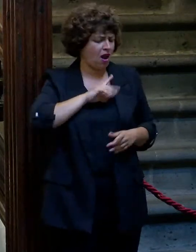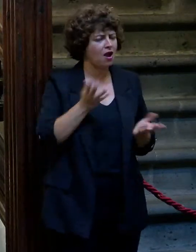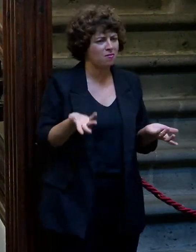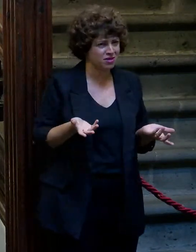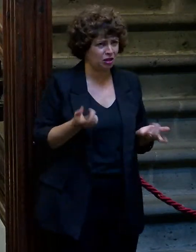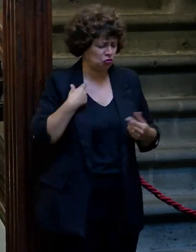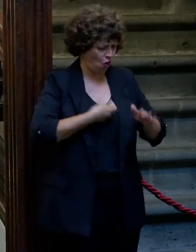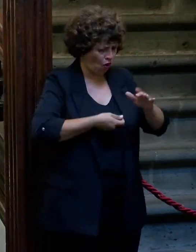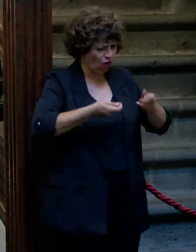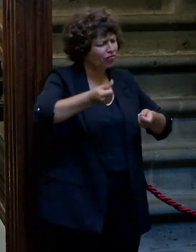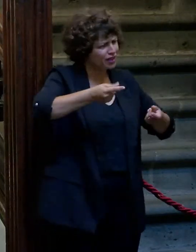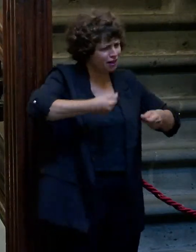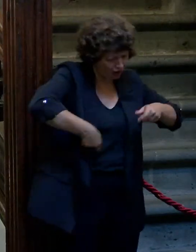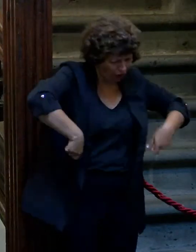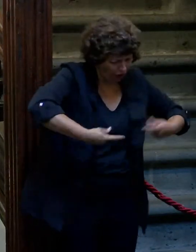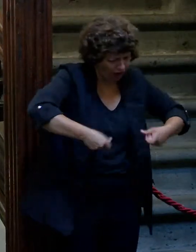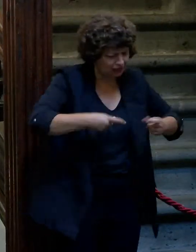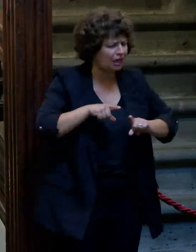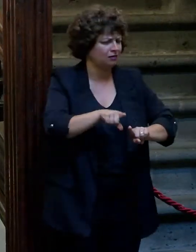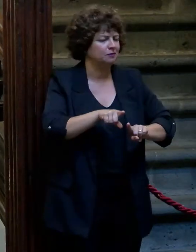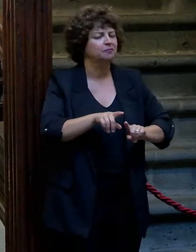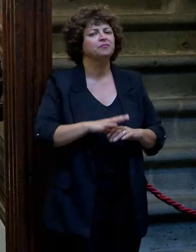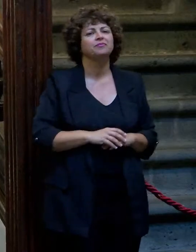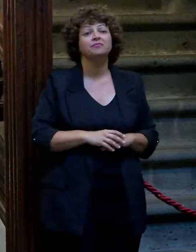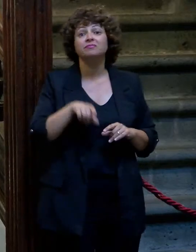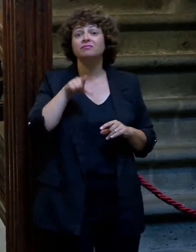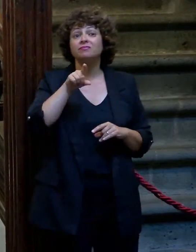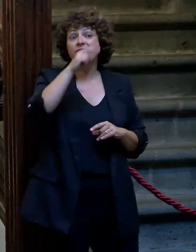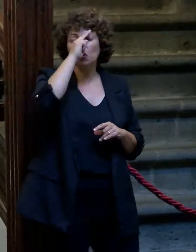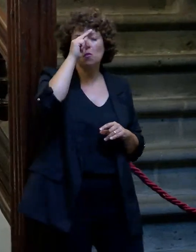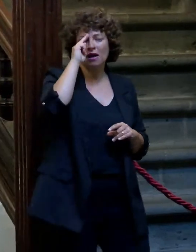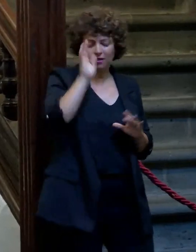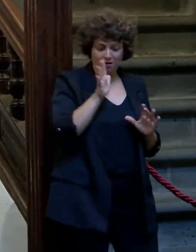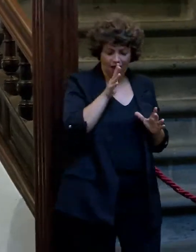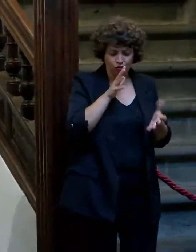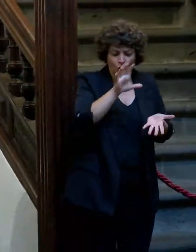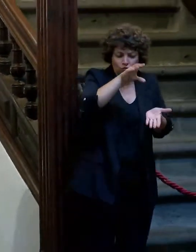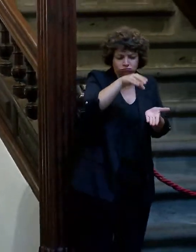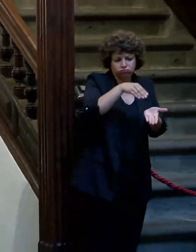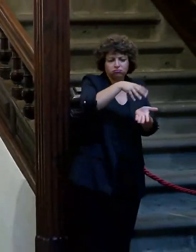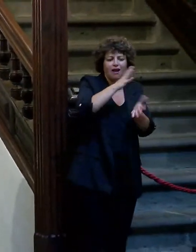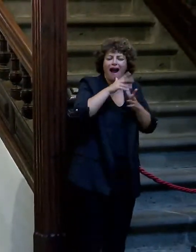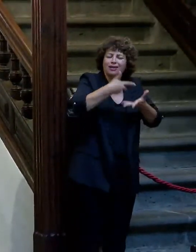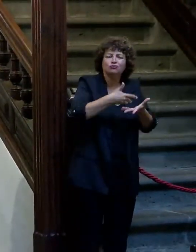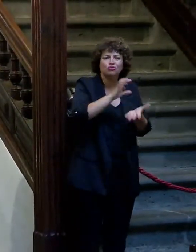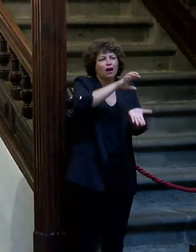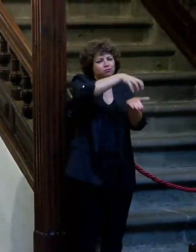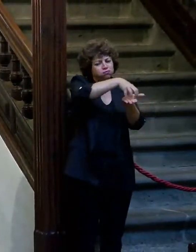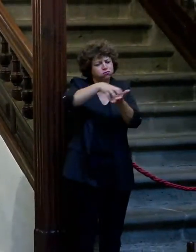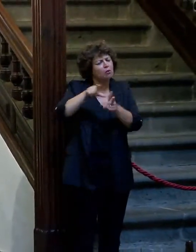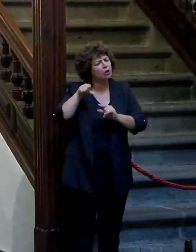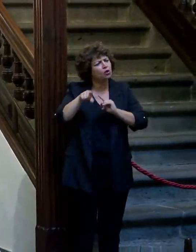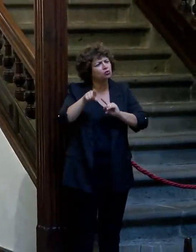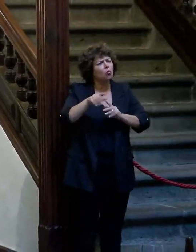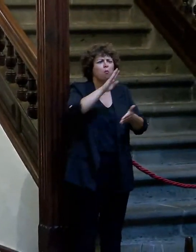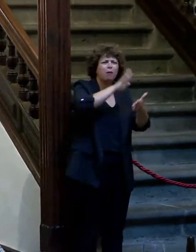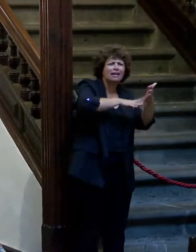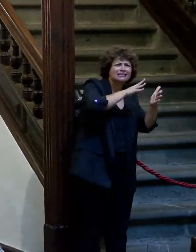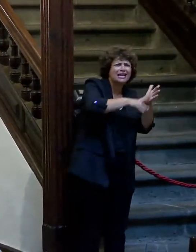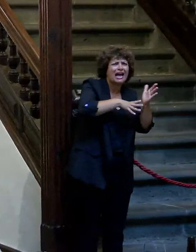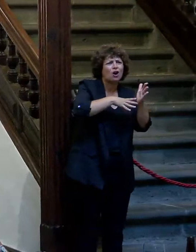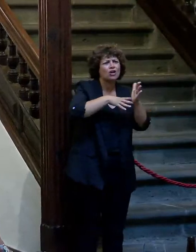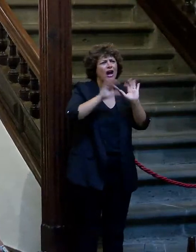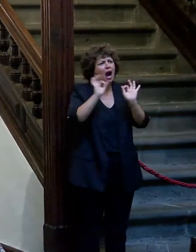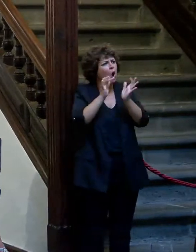es que tú, Madrid, ha sido como tu actual residencia, pero tú estuviste recorriendo prácticamente, pero eso sí, Barcelona o